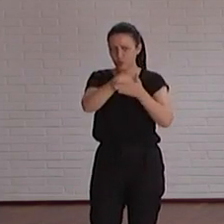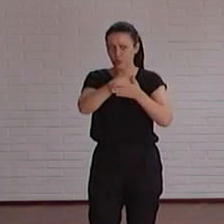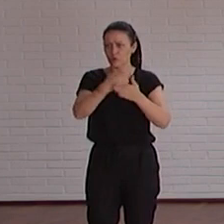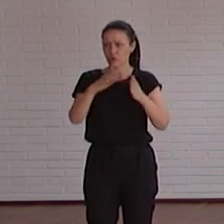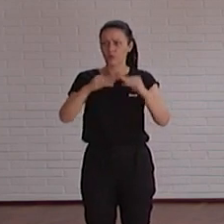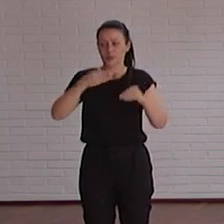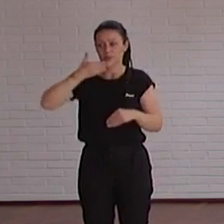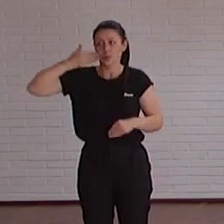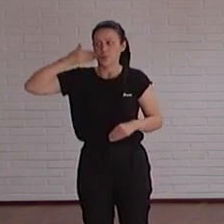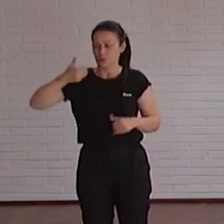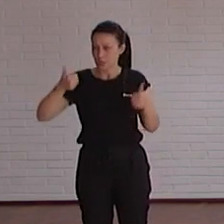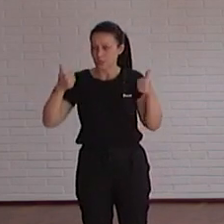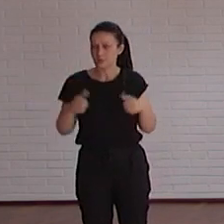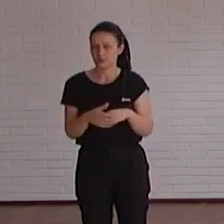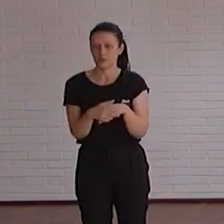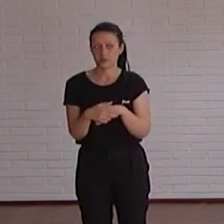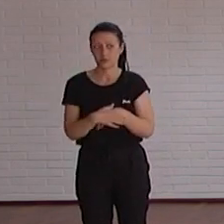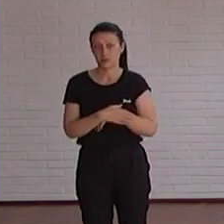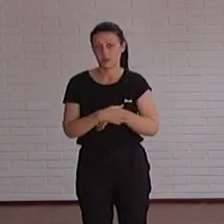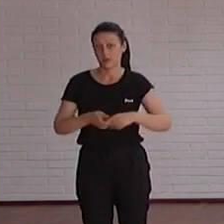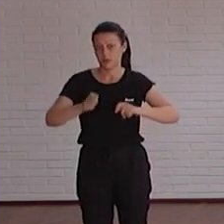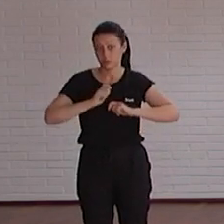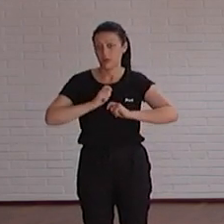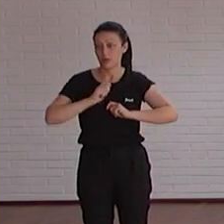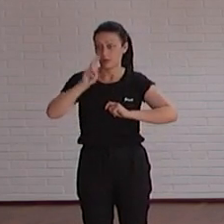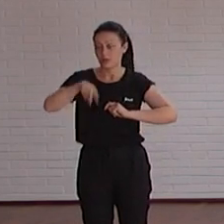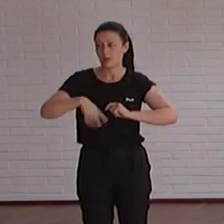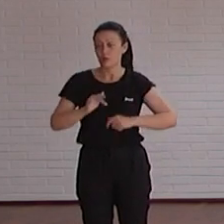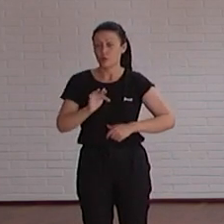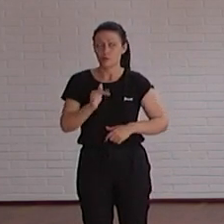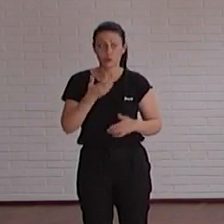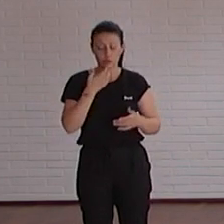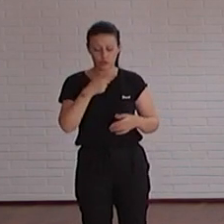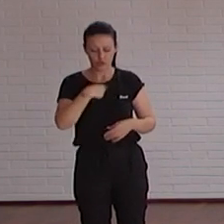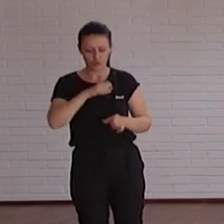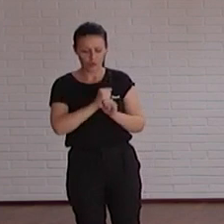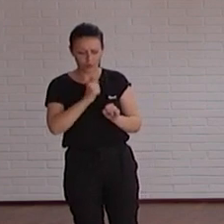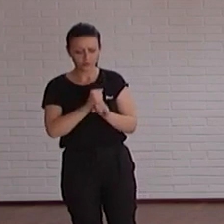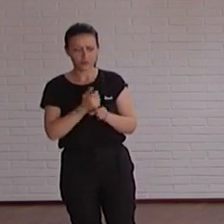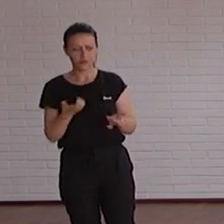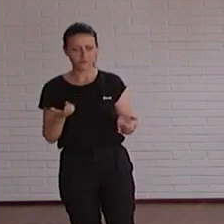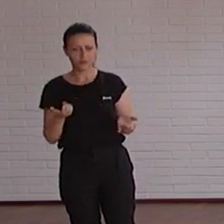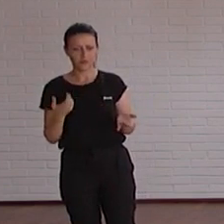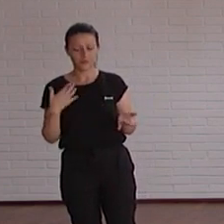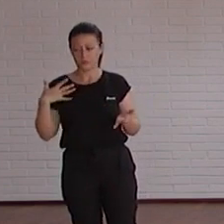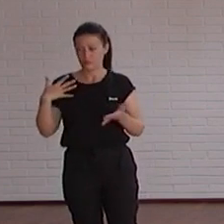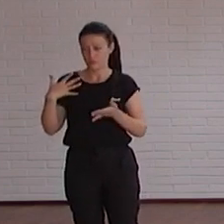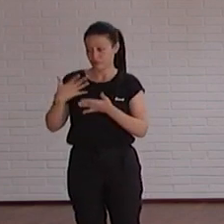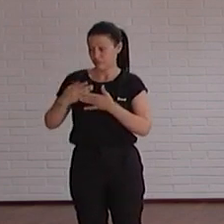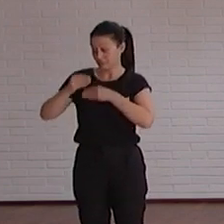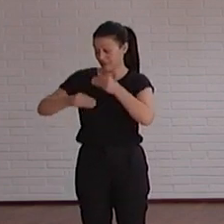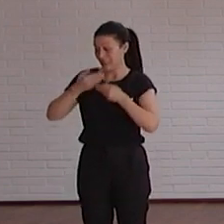cumplamos eso nos da también garantías también cuando tú estás trabajando y todo eso se tiene que hacer lo que está haciendo a través de la